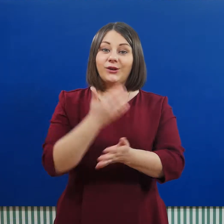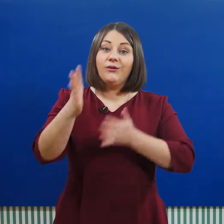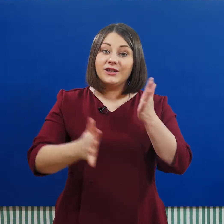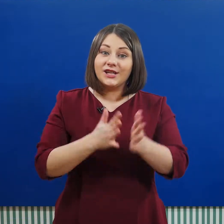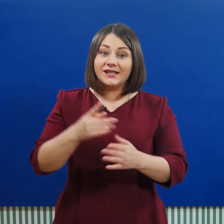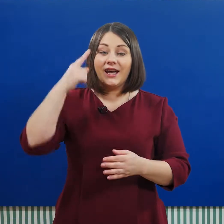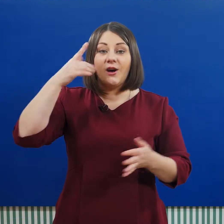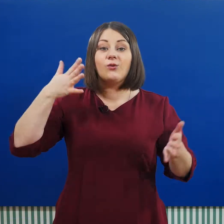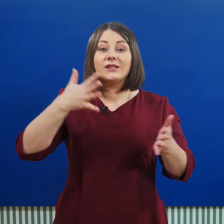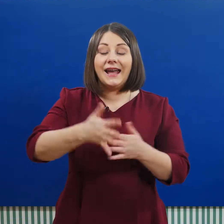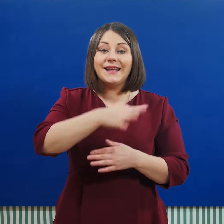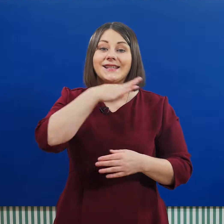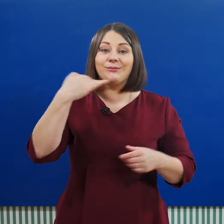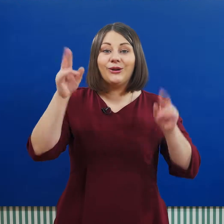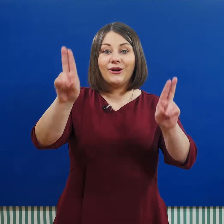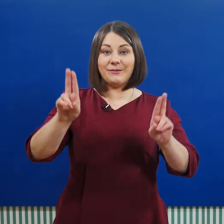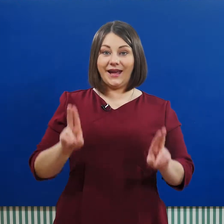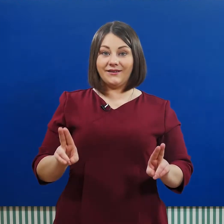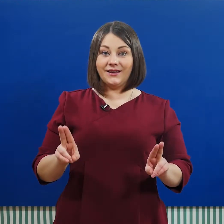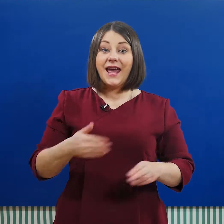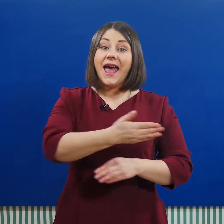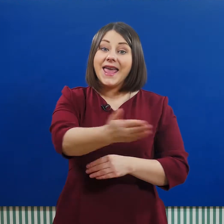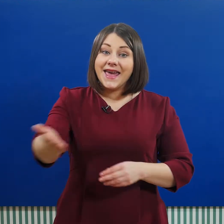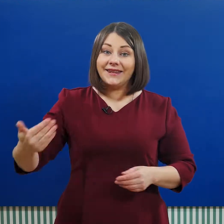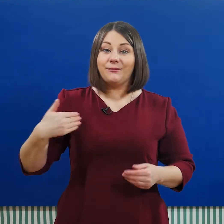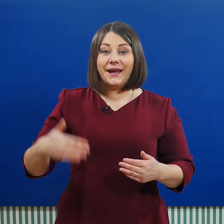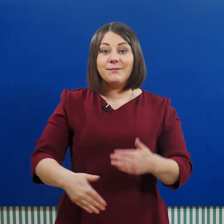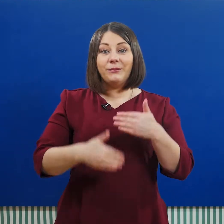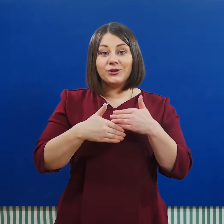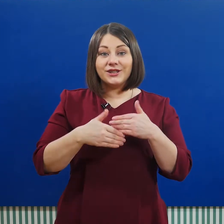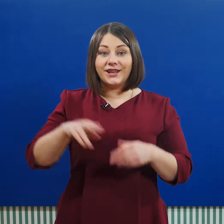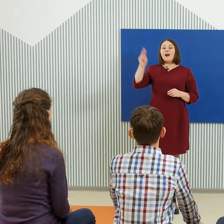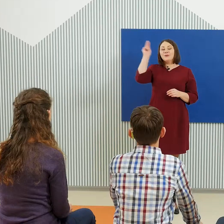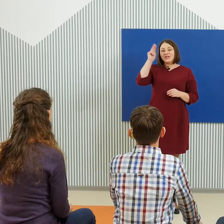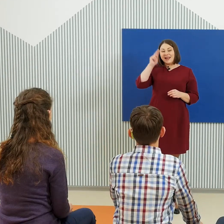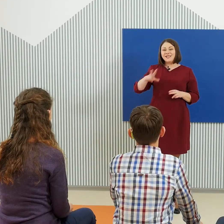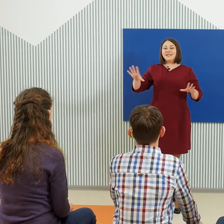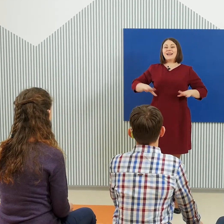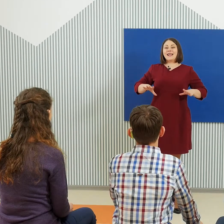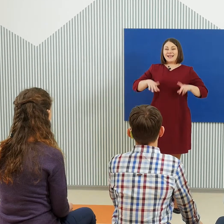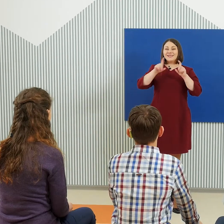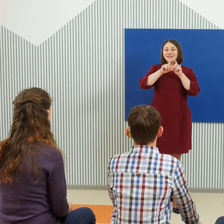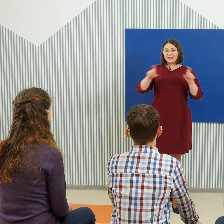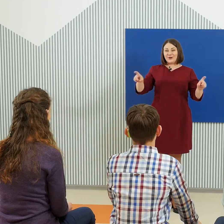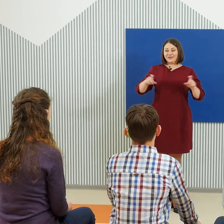новые жесты, узнаете много правил. Это мои помощники, учащиеся Казанской школы.